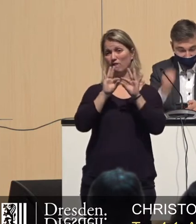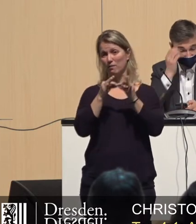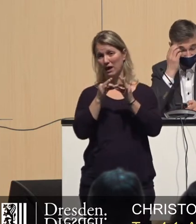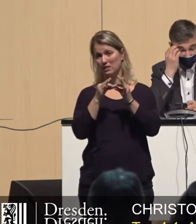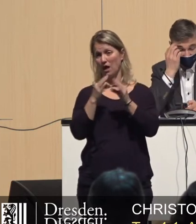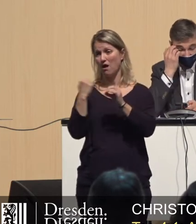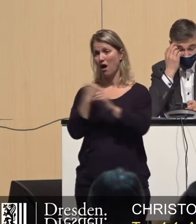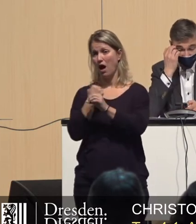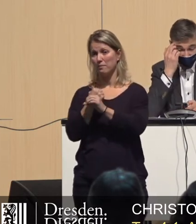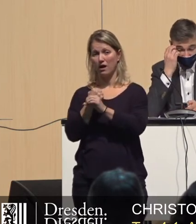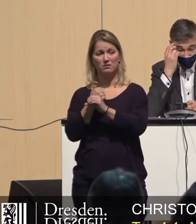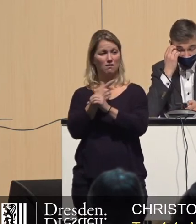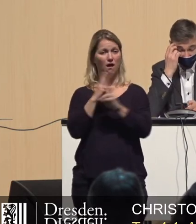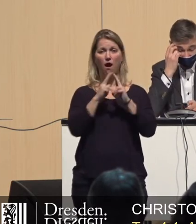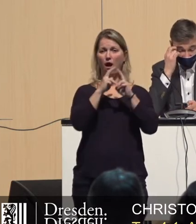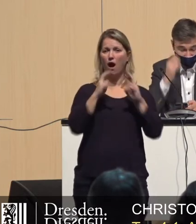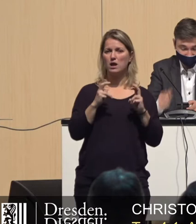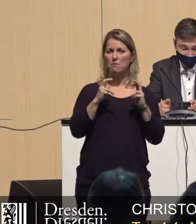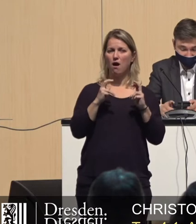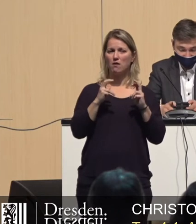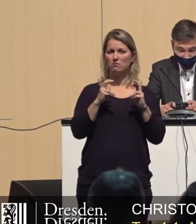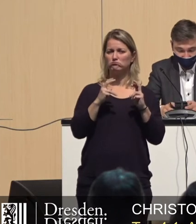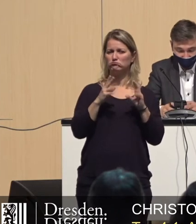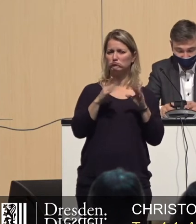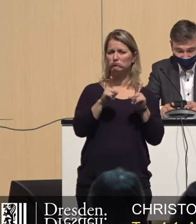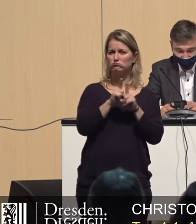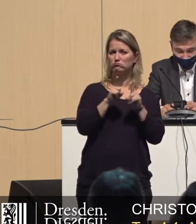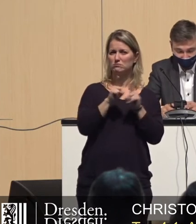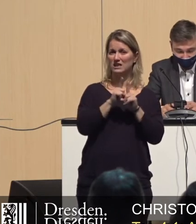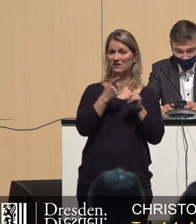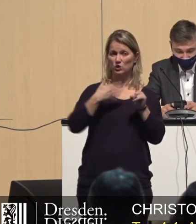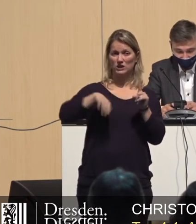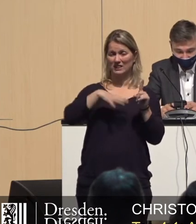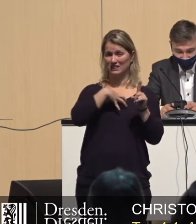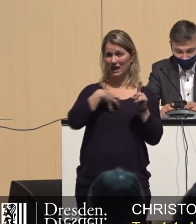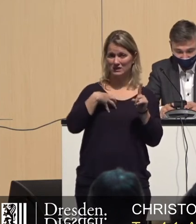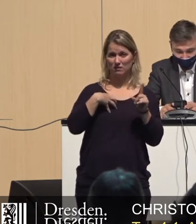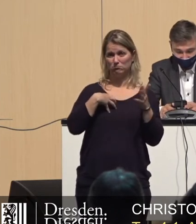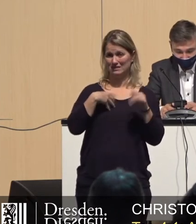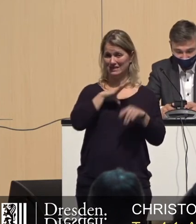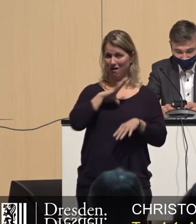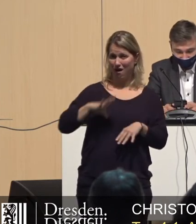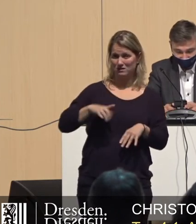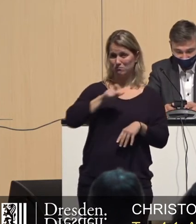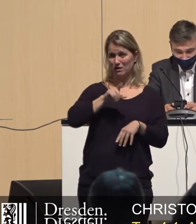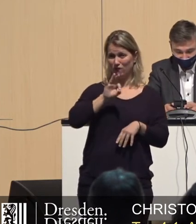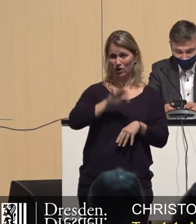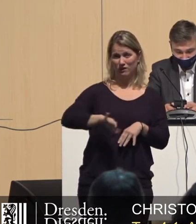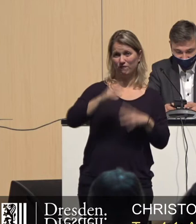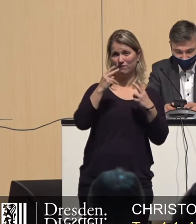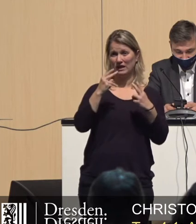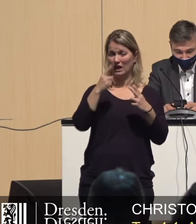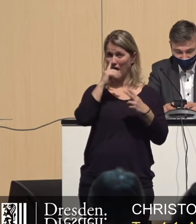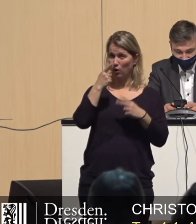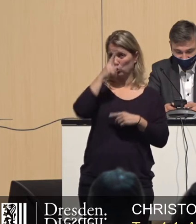Heimat gleichsetzen, eines der wichtigsten Themen für alle Dresdner, für alle Menschen in Sachsen und auch in Deutschland. Das ist etwas,